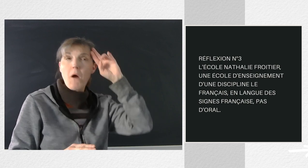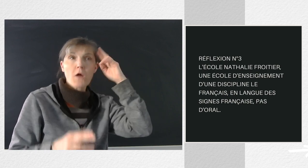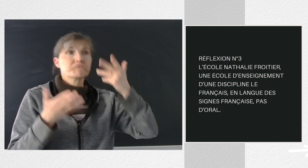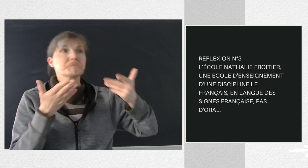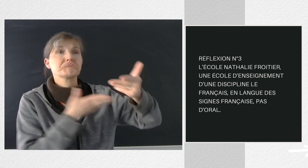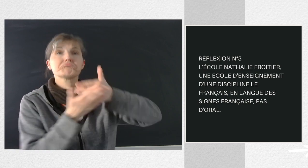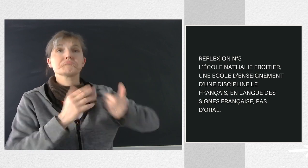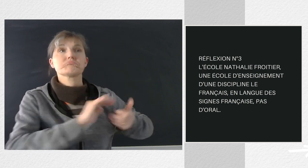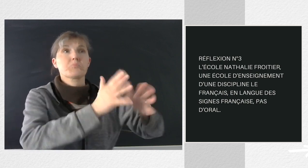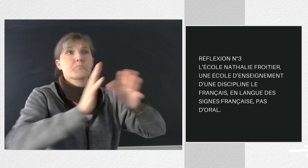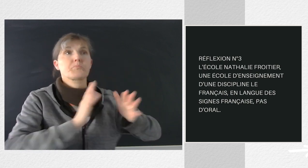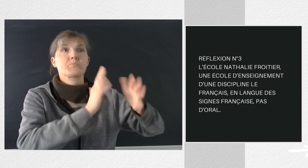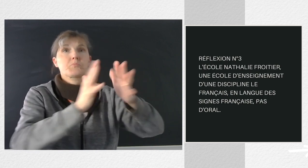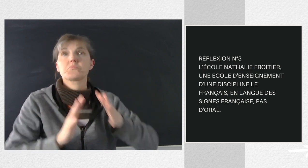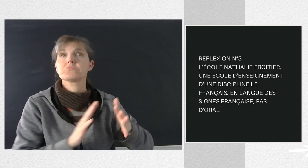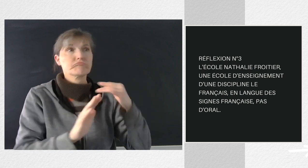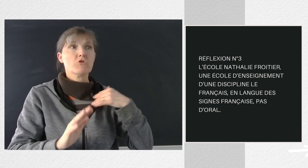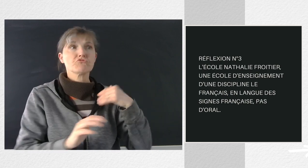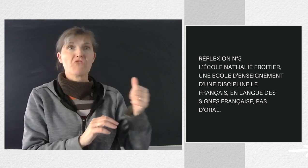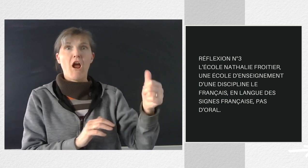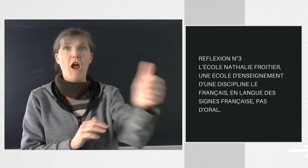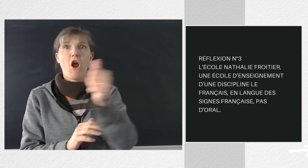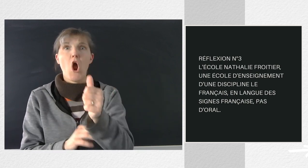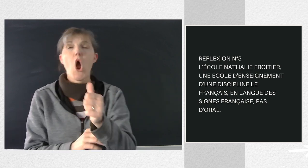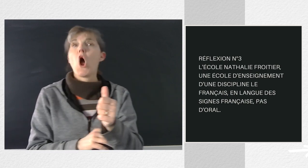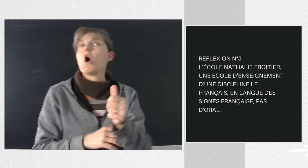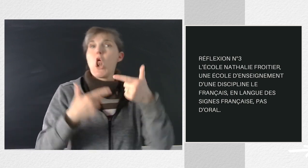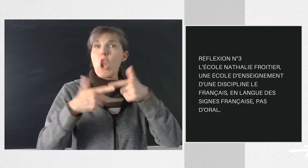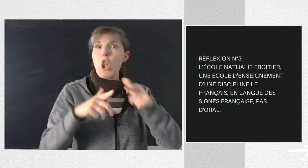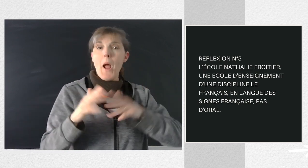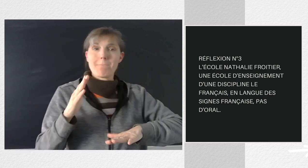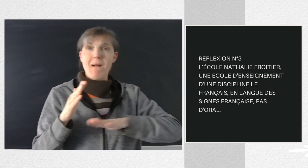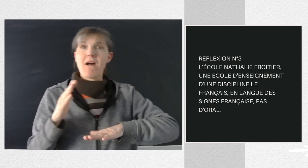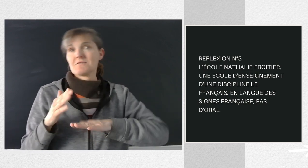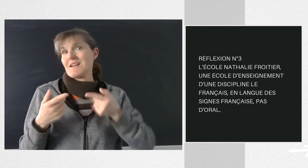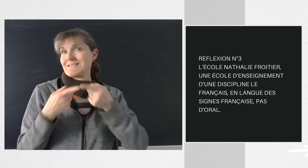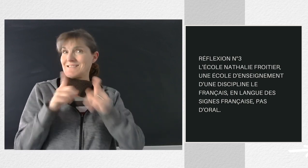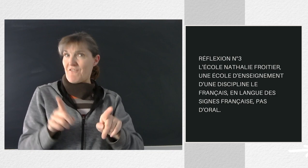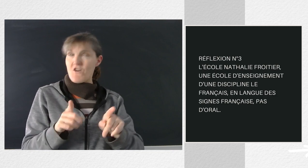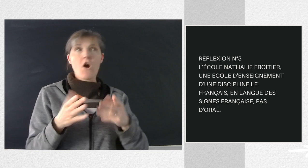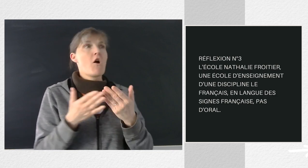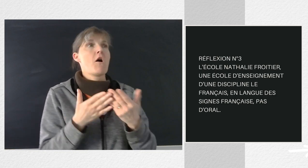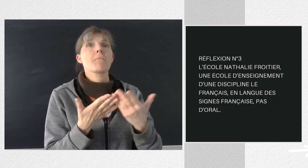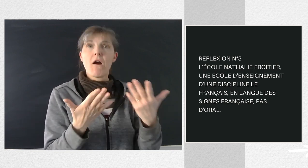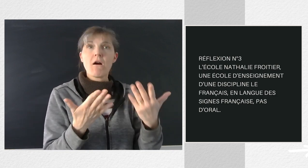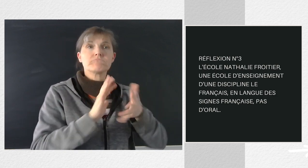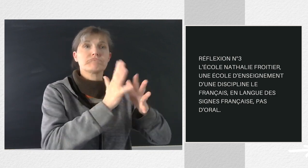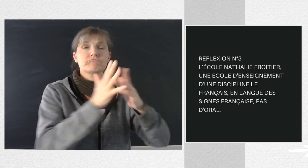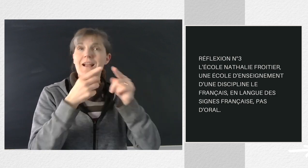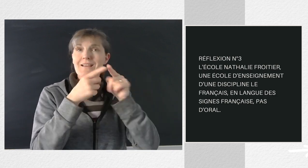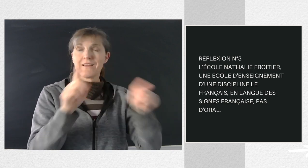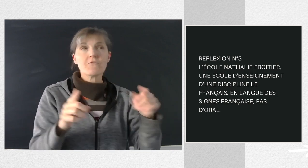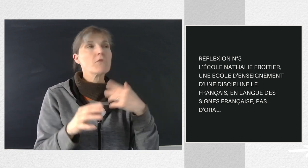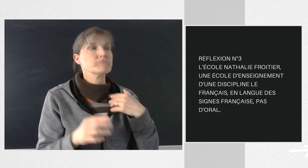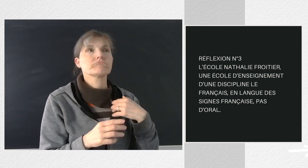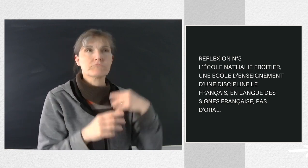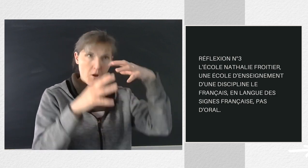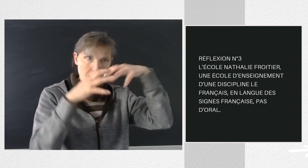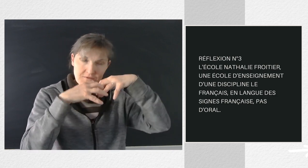avec leur langue des signes qui sont différentes et finalement, ils ont une flexibilité cérébrale très forte pour comprendre leur prochain dans